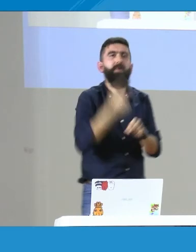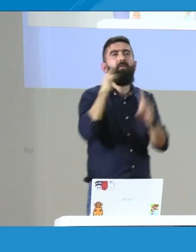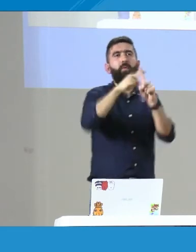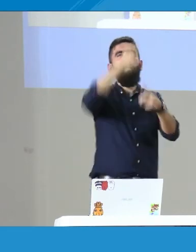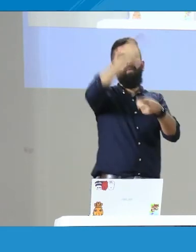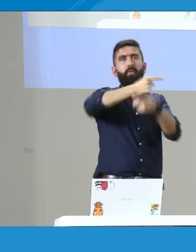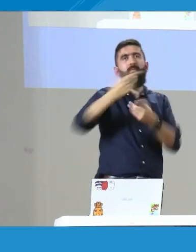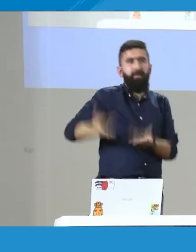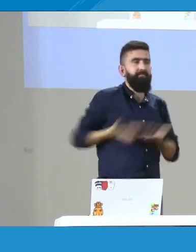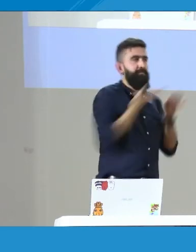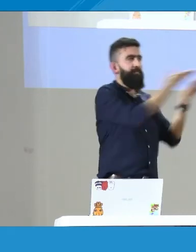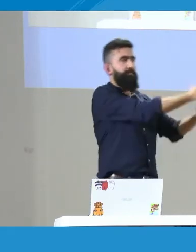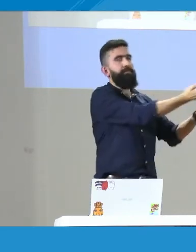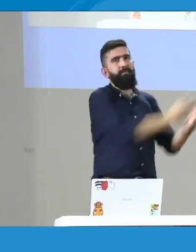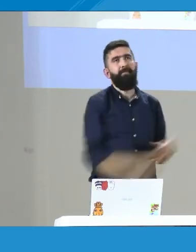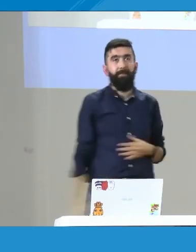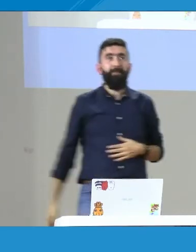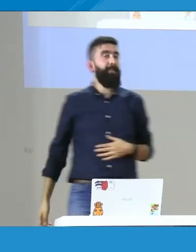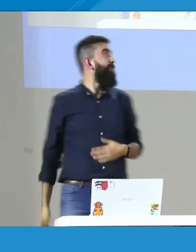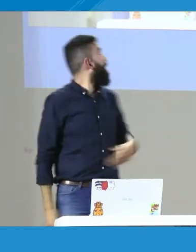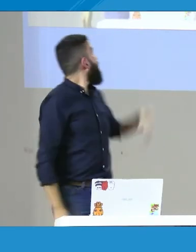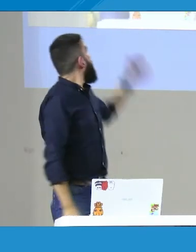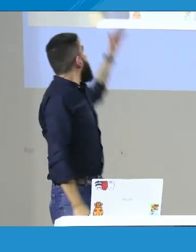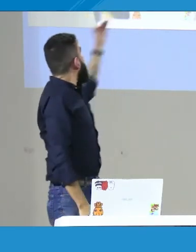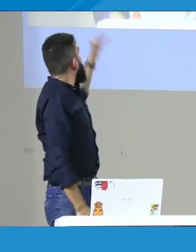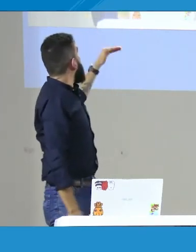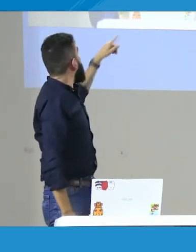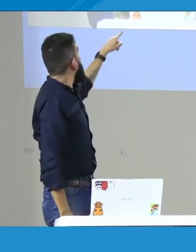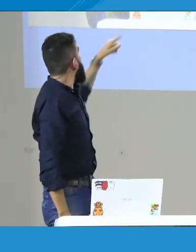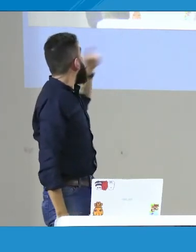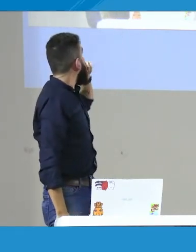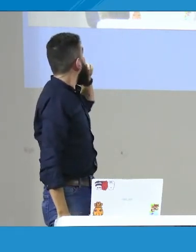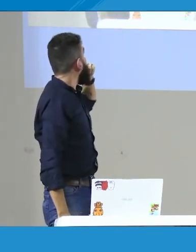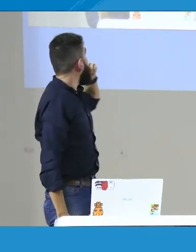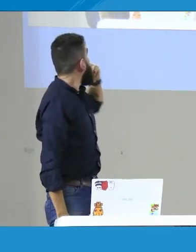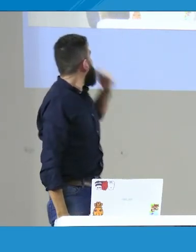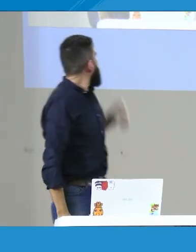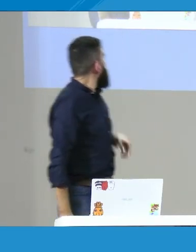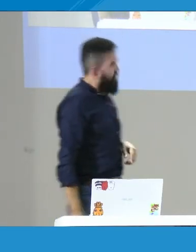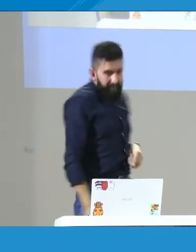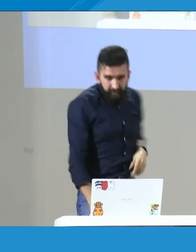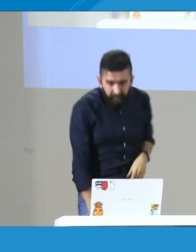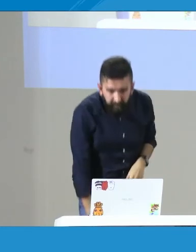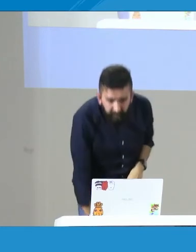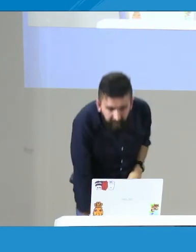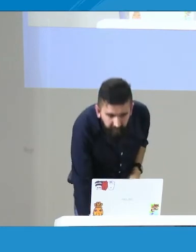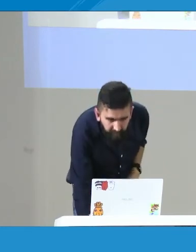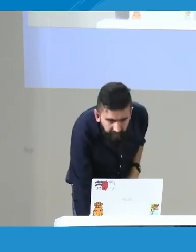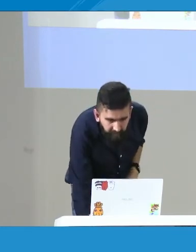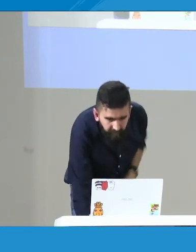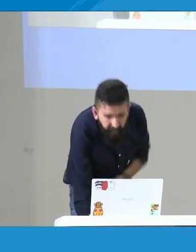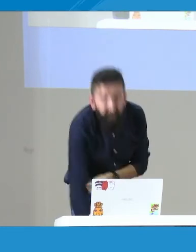mismo se nos solicita parte del pre-comité, nosotros estamos adelantando todo el cronograma para lo que es 2022-2023.